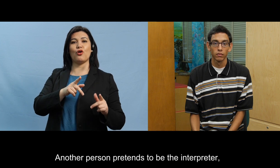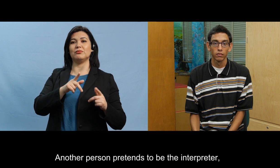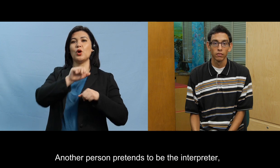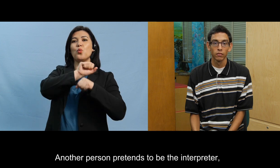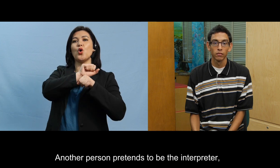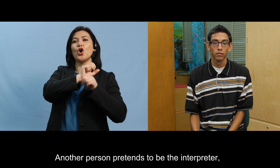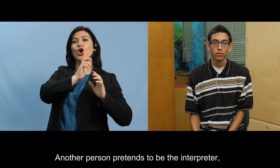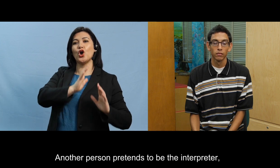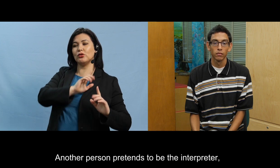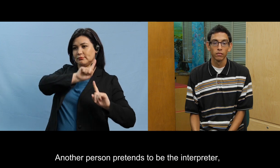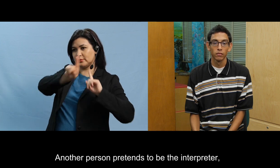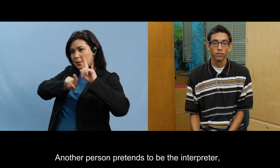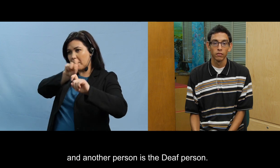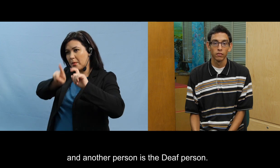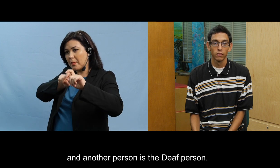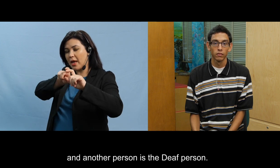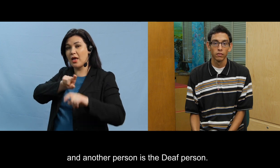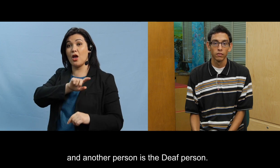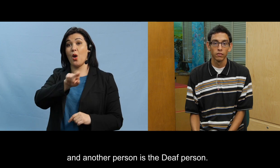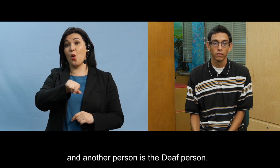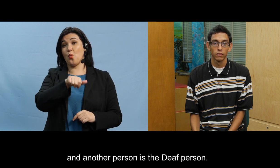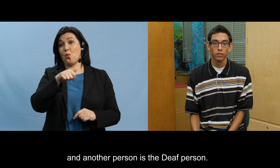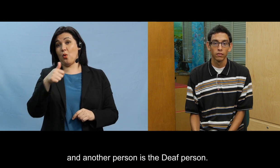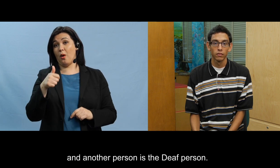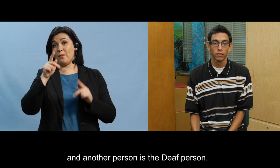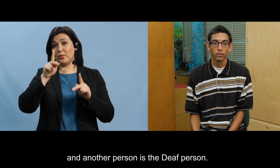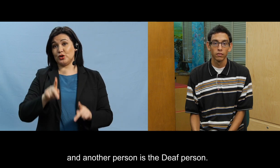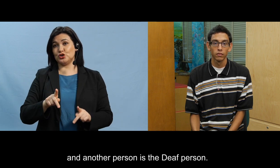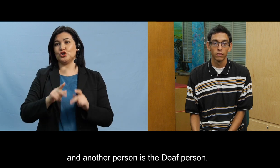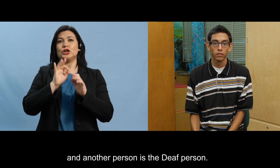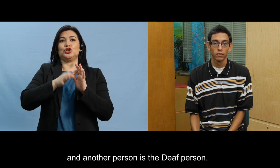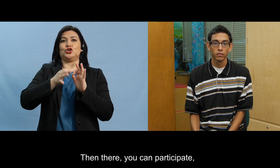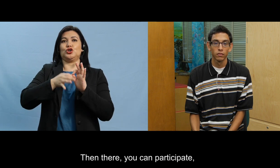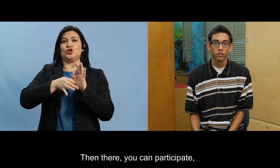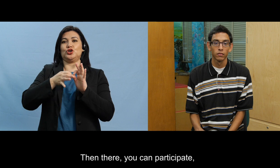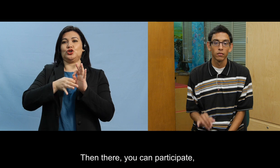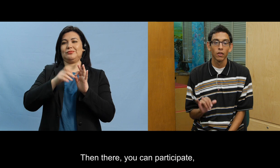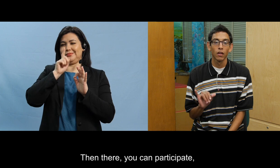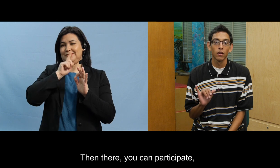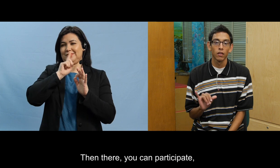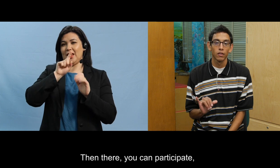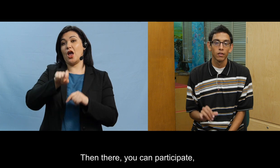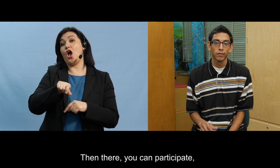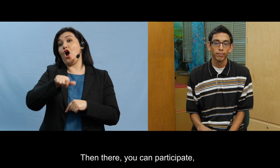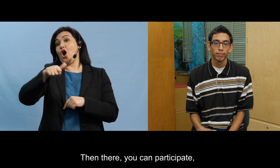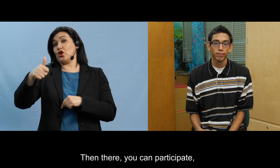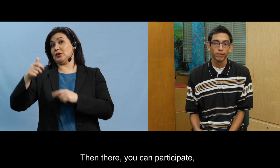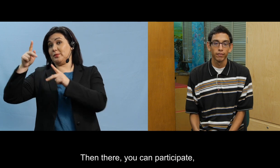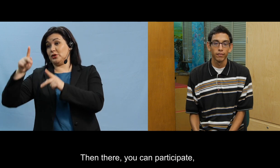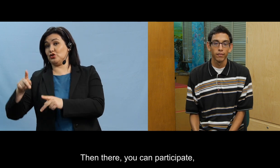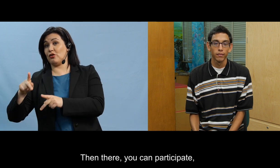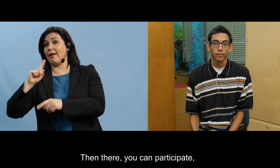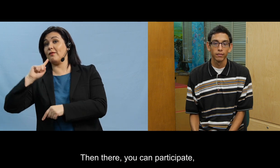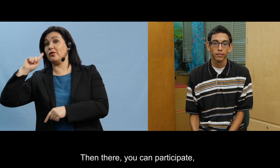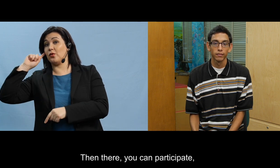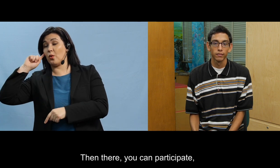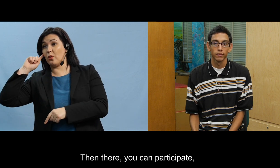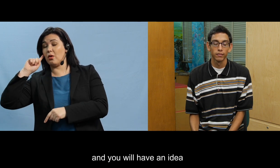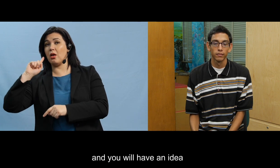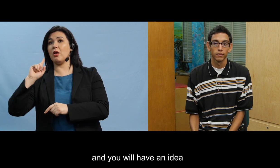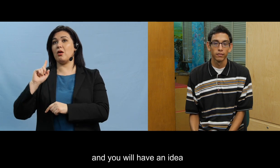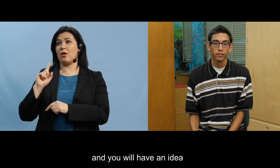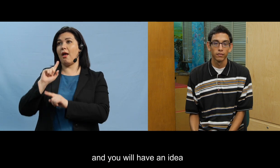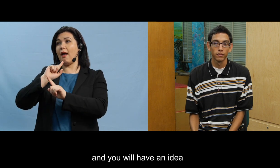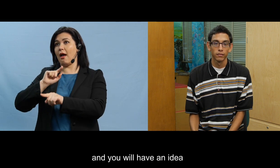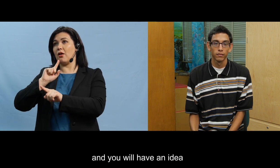ser el intérprete y otra persona es la persona sorda y entonces allí tú tú puedes participar